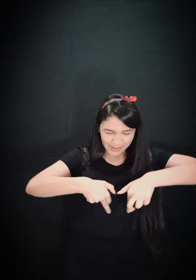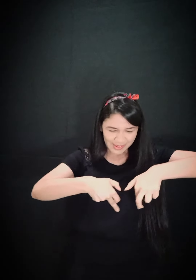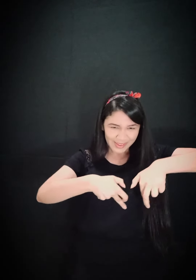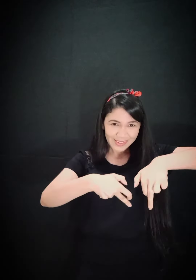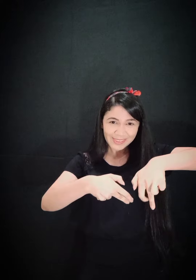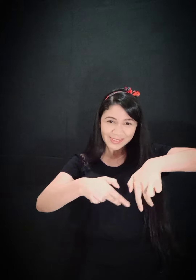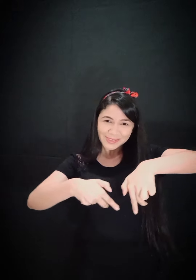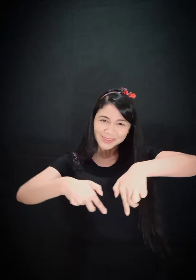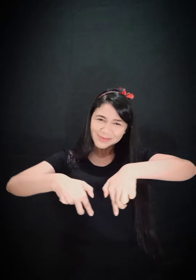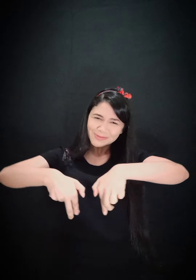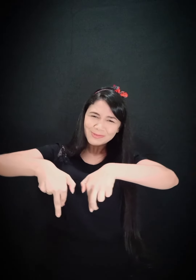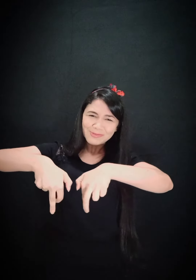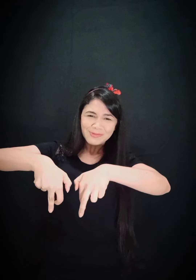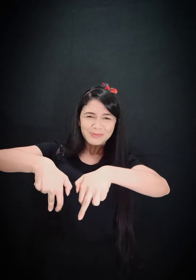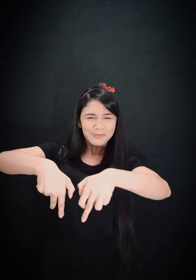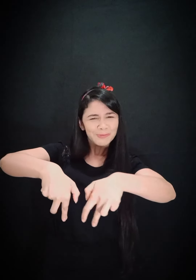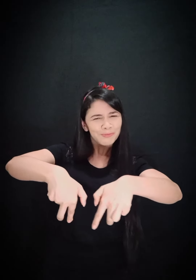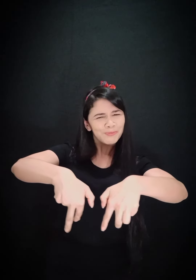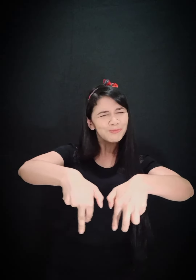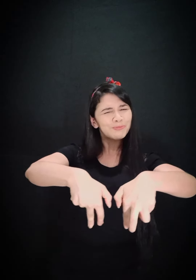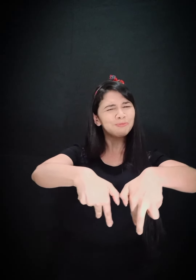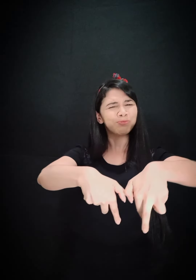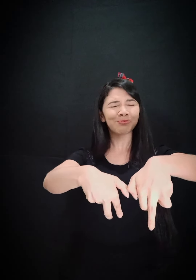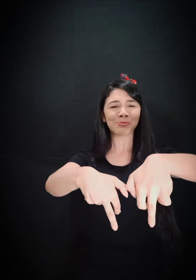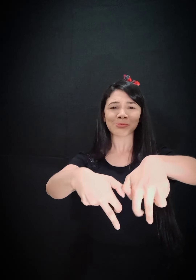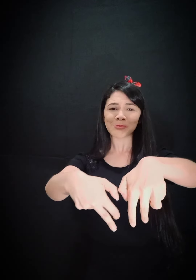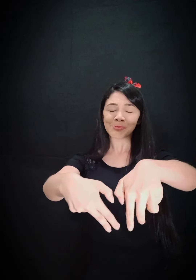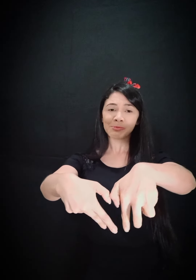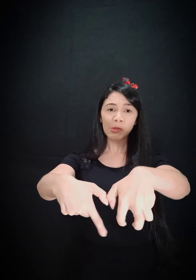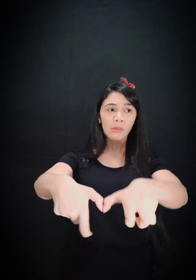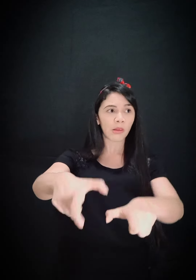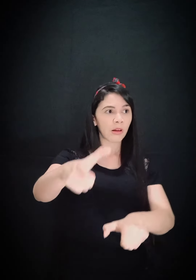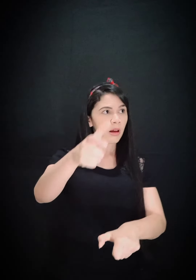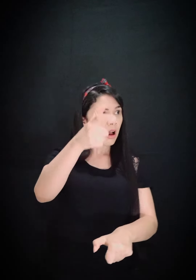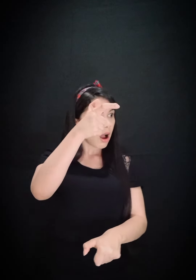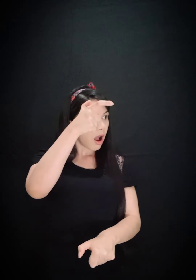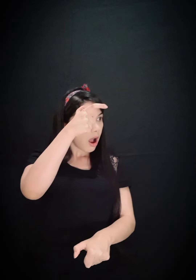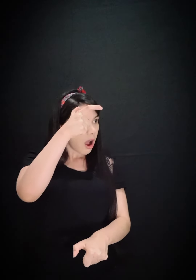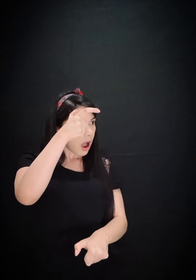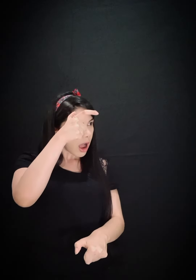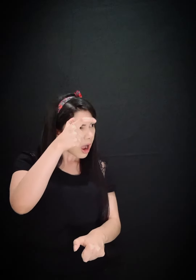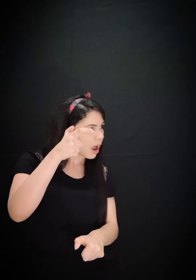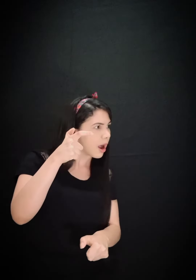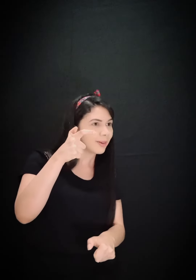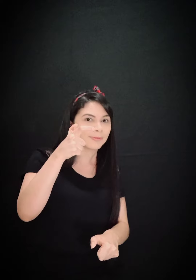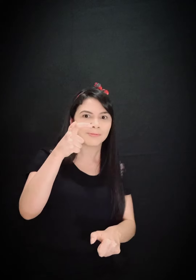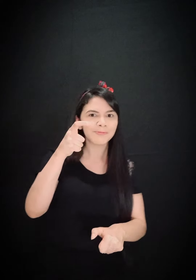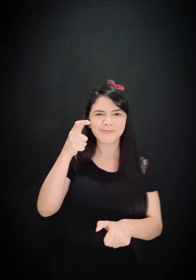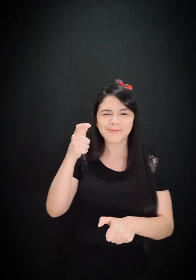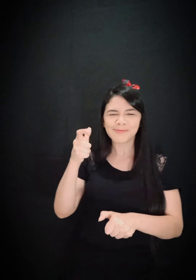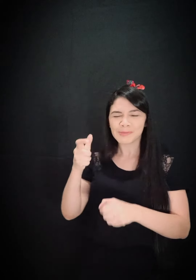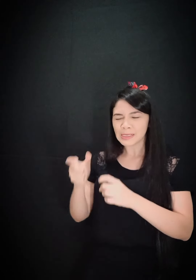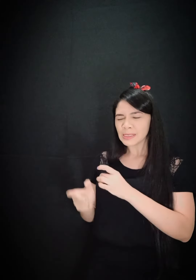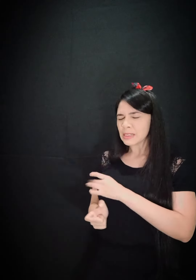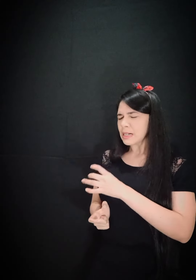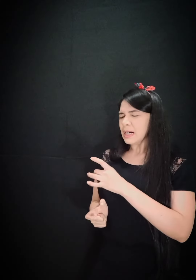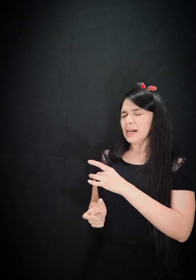redorceado pará, não temerás o